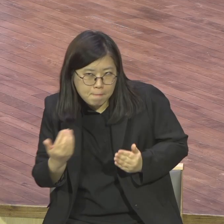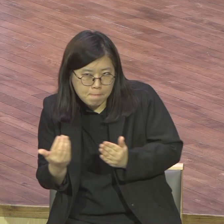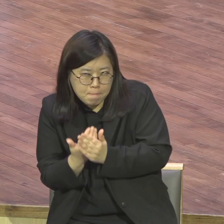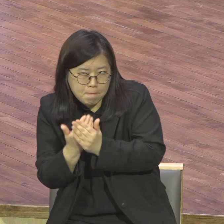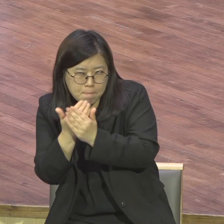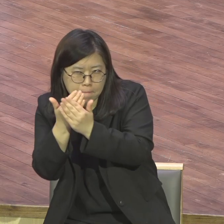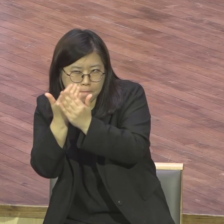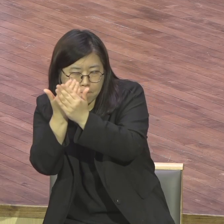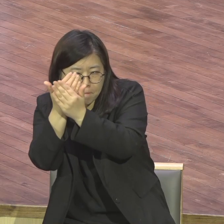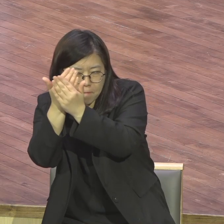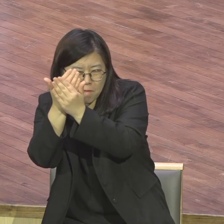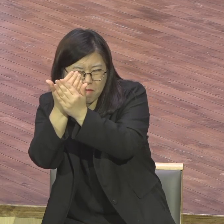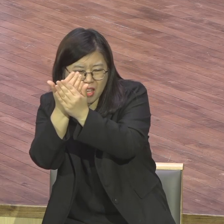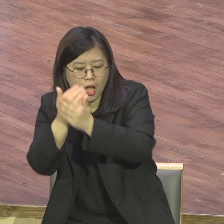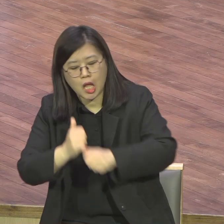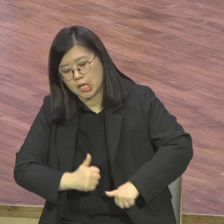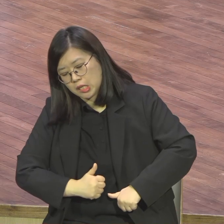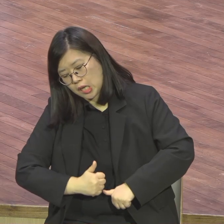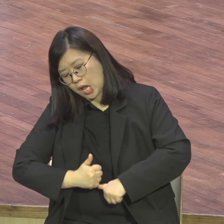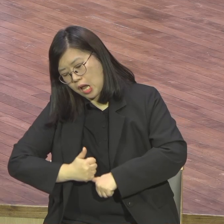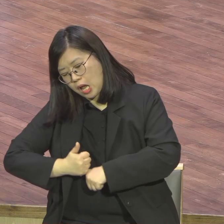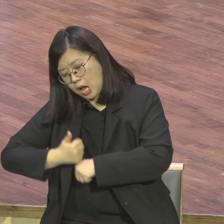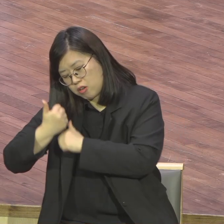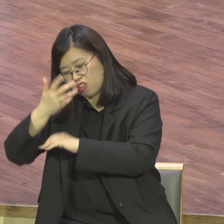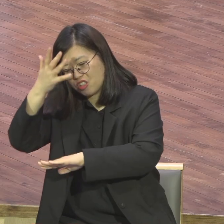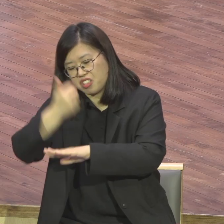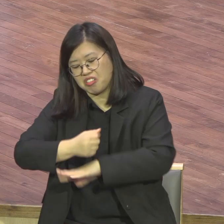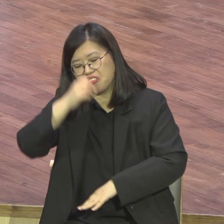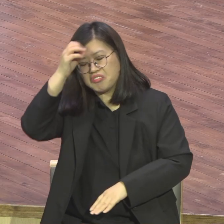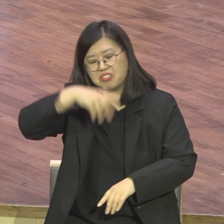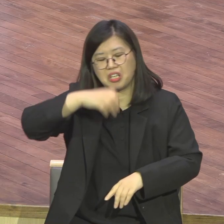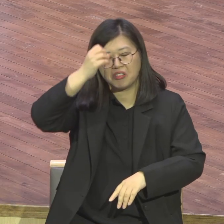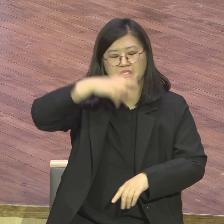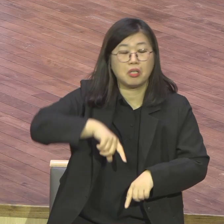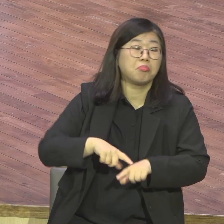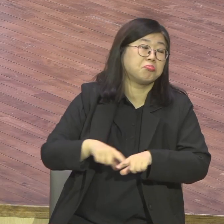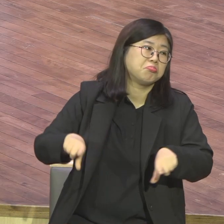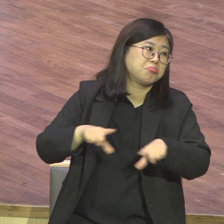그것은 죄악이다 그랬어요 평범은 죄악이다